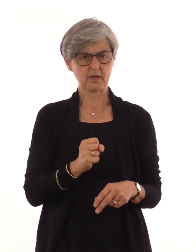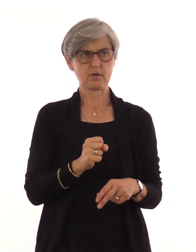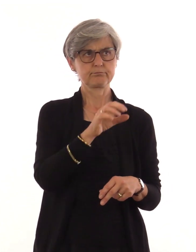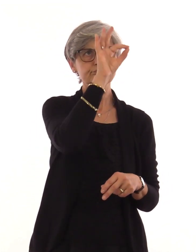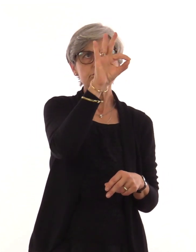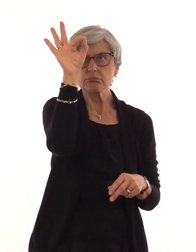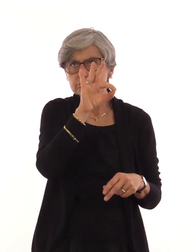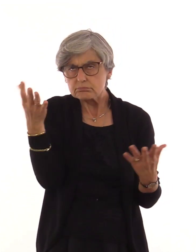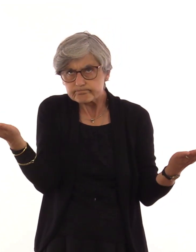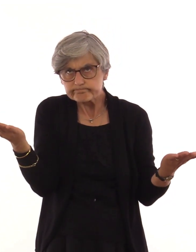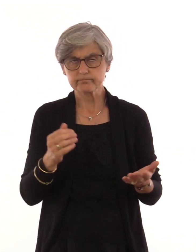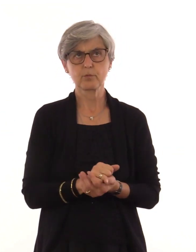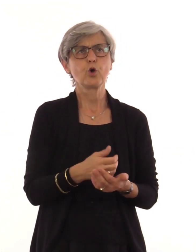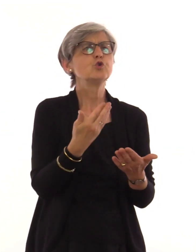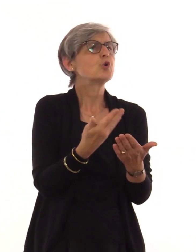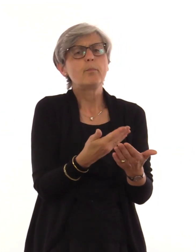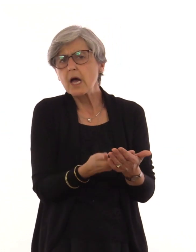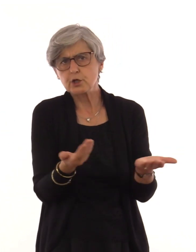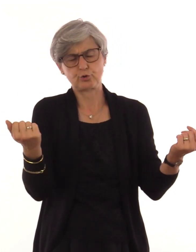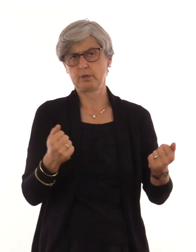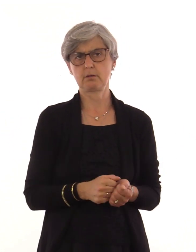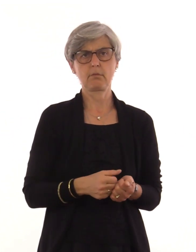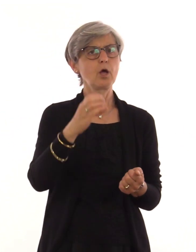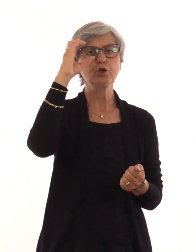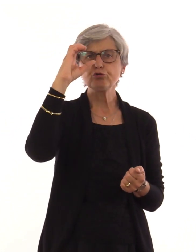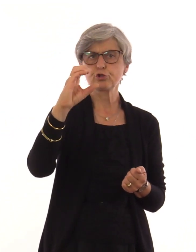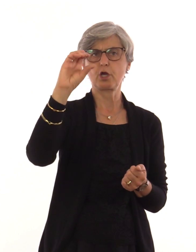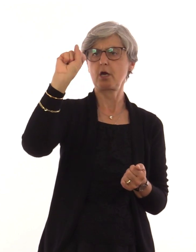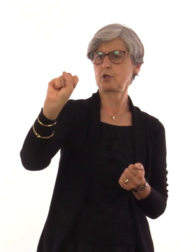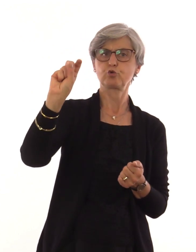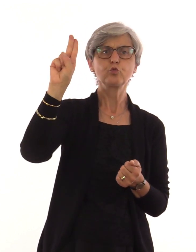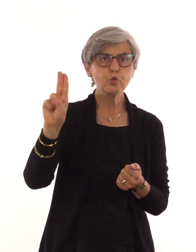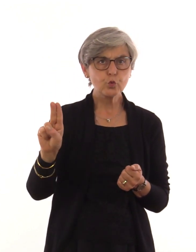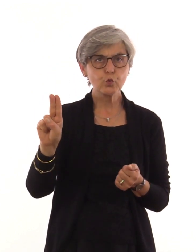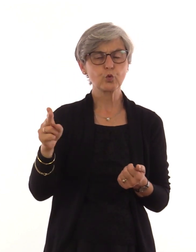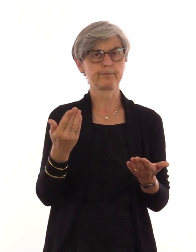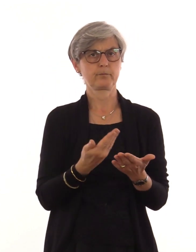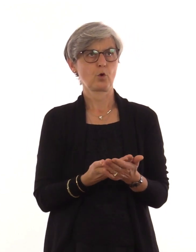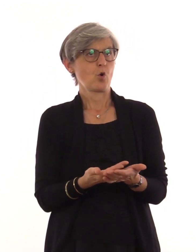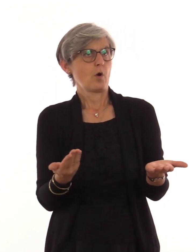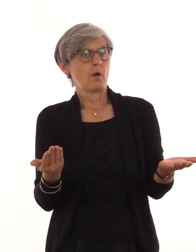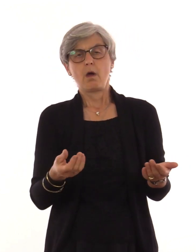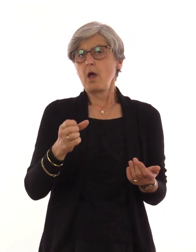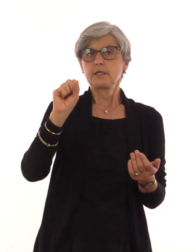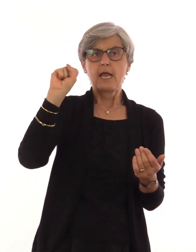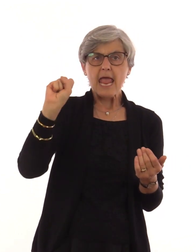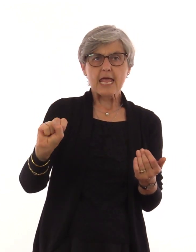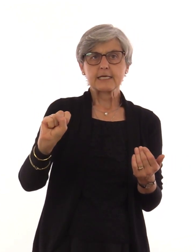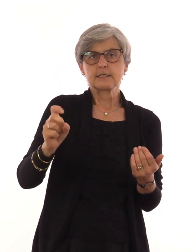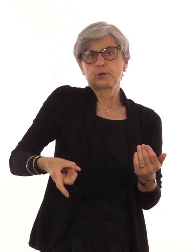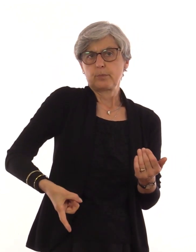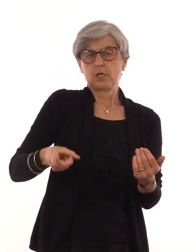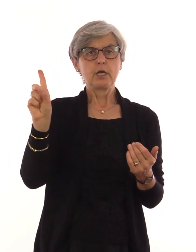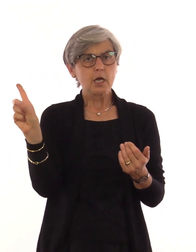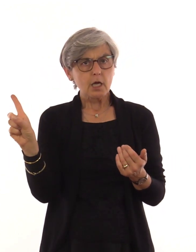Parteien auswählen. Zum Beispiel die CSU, die